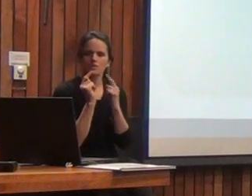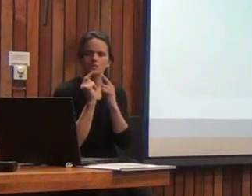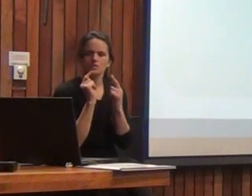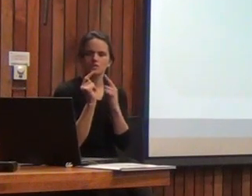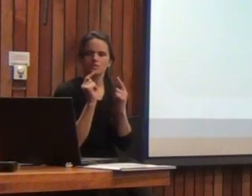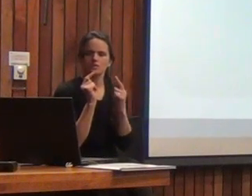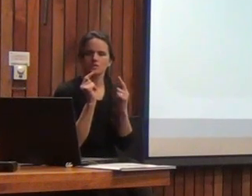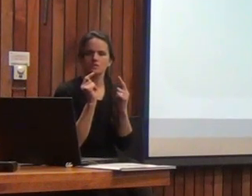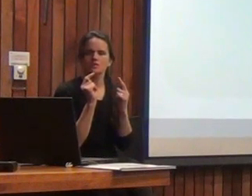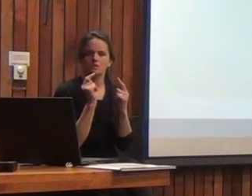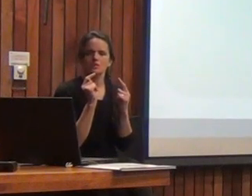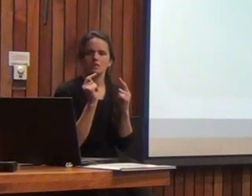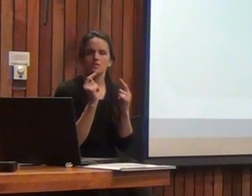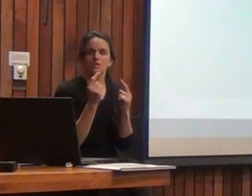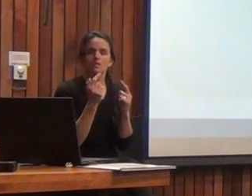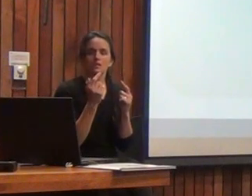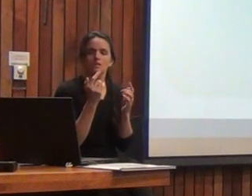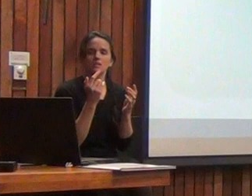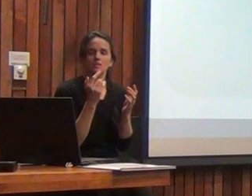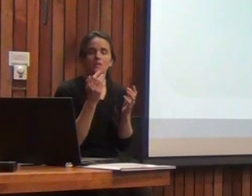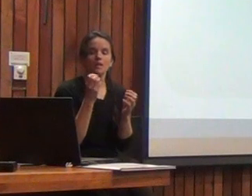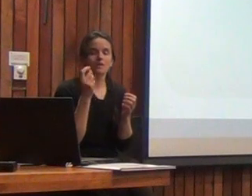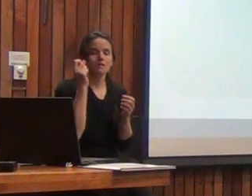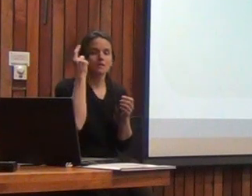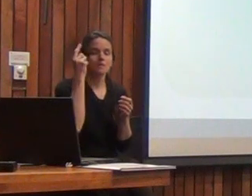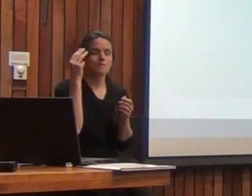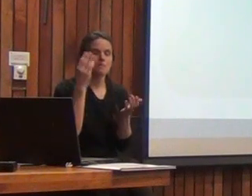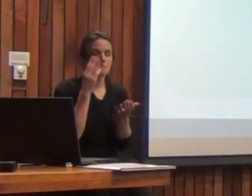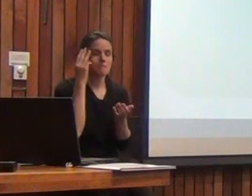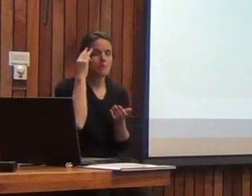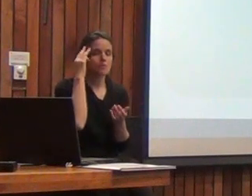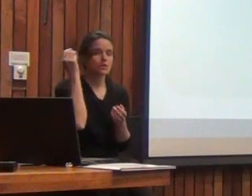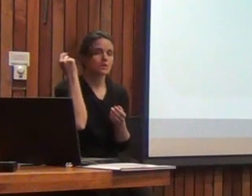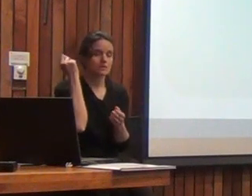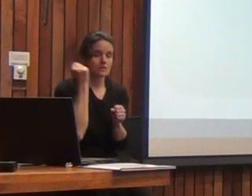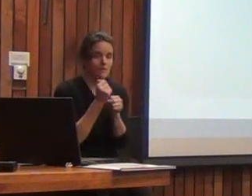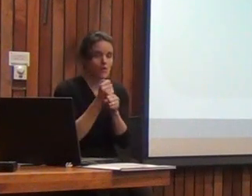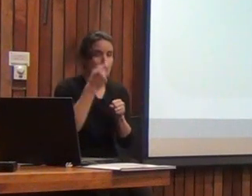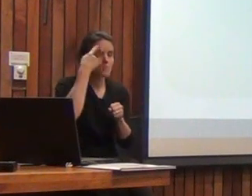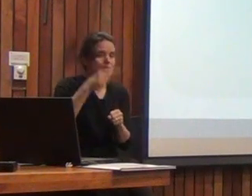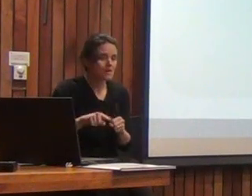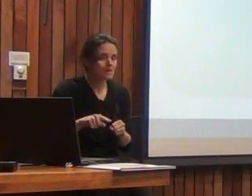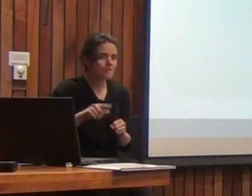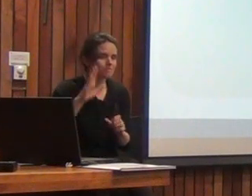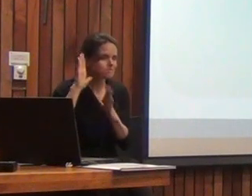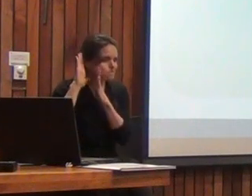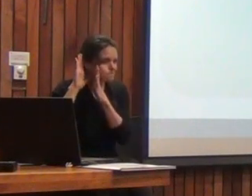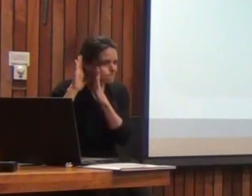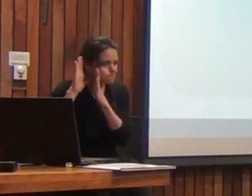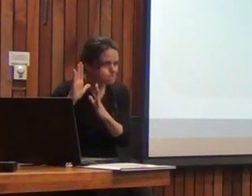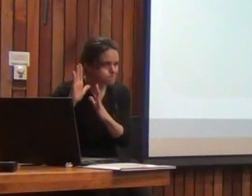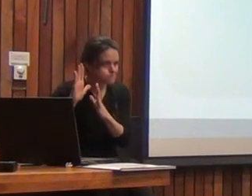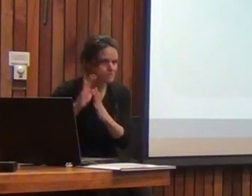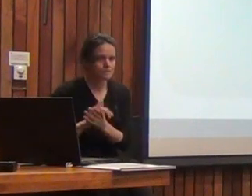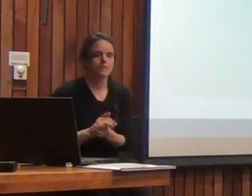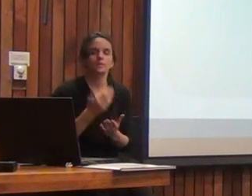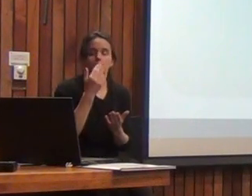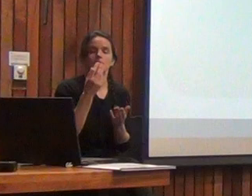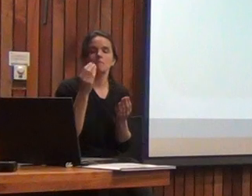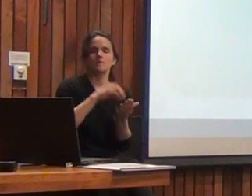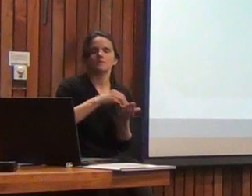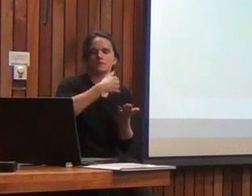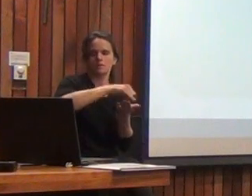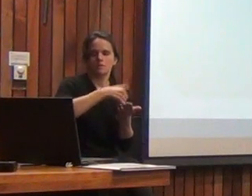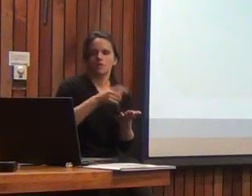pruebas que involucran la realidad de memoria de trabajo pero solamente con estímulos auditivos y además nuevos índices un